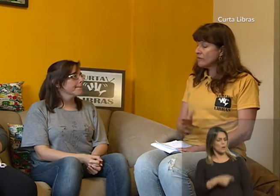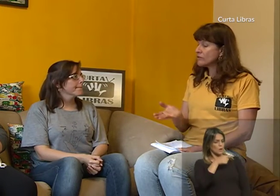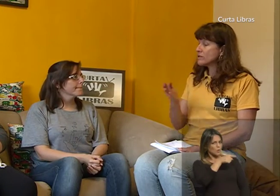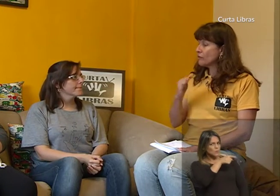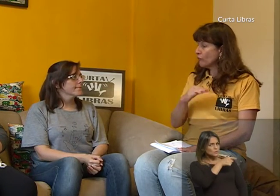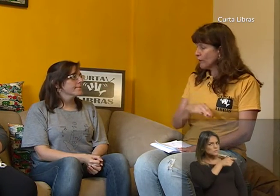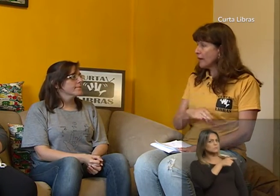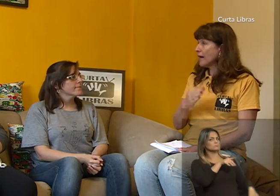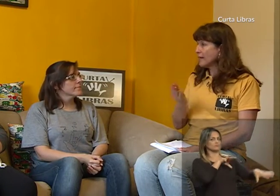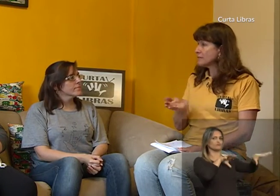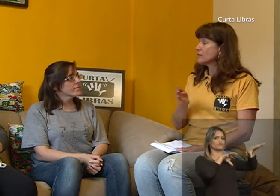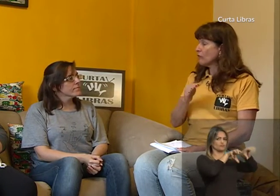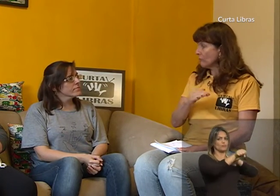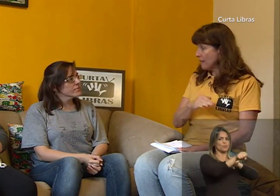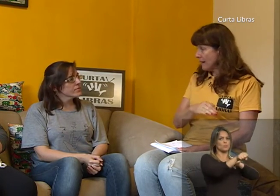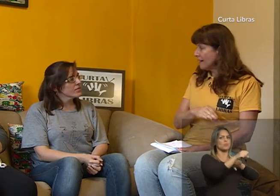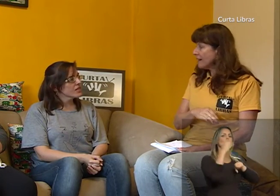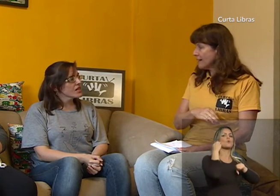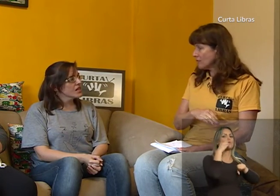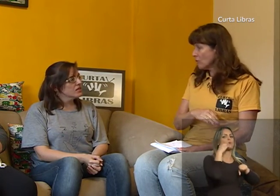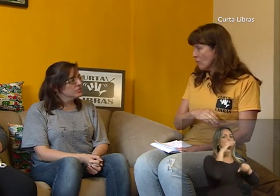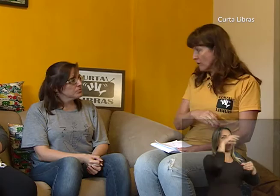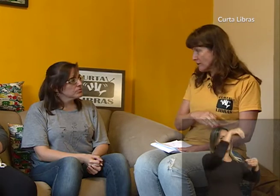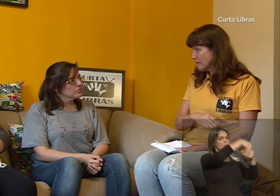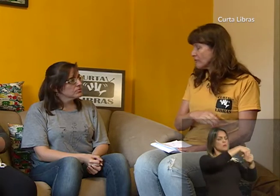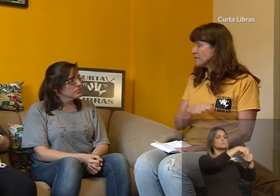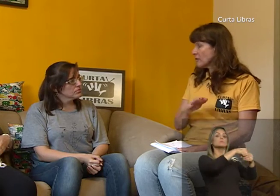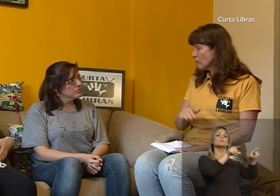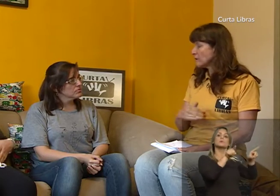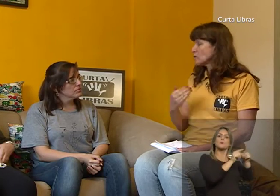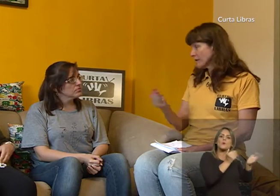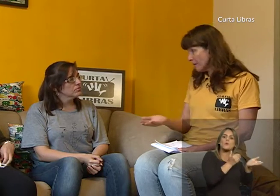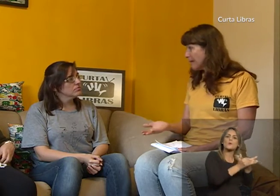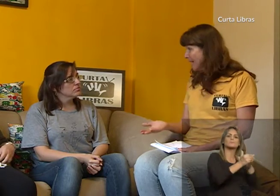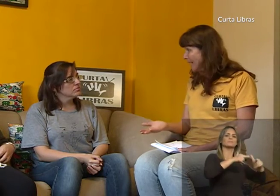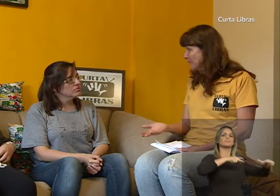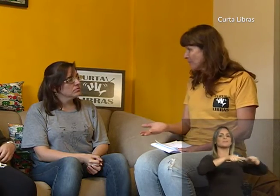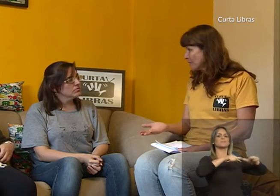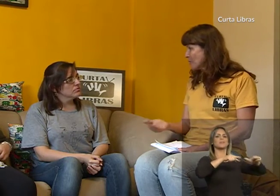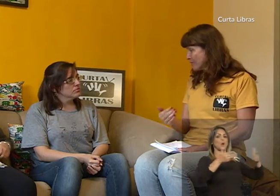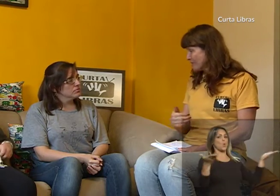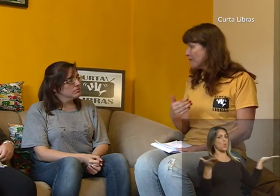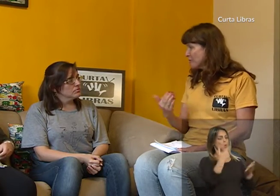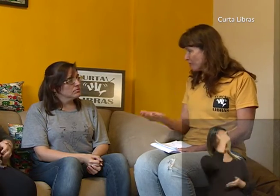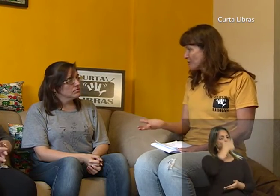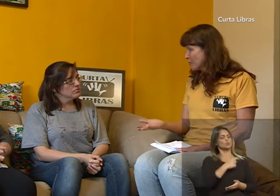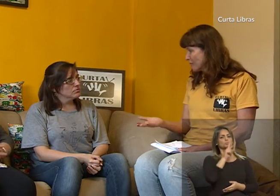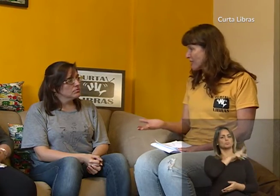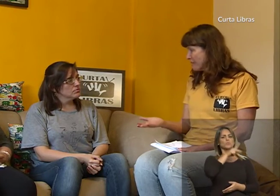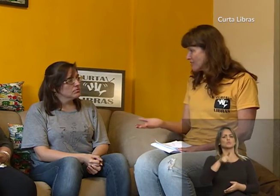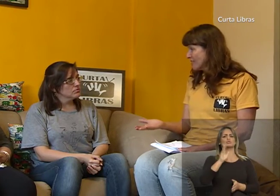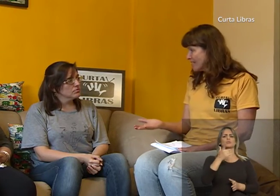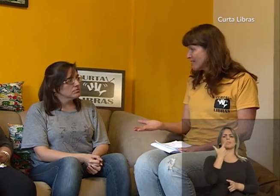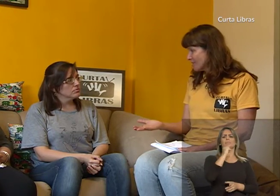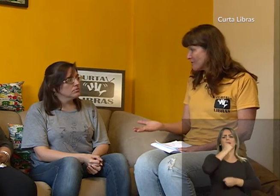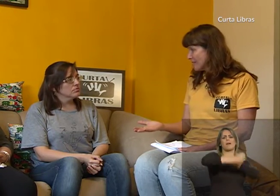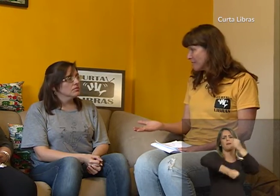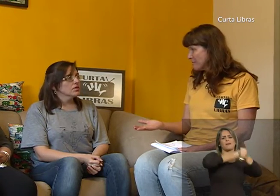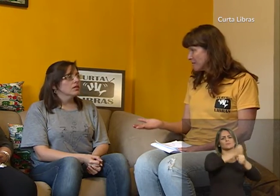você foi, além de se formar lá no COSE, você começou a trabalhar lá. Hoje você é uma professora, já há mais de 10 anos, nessa mesma